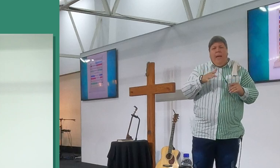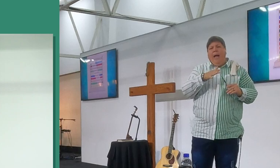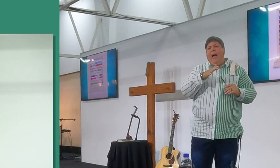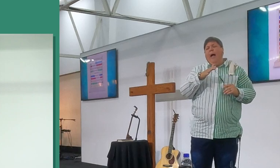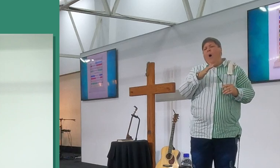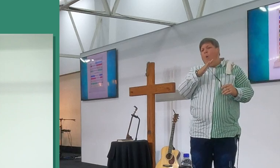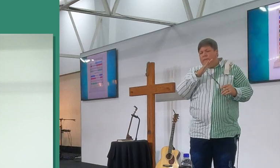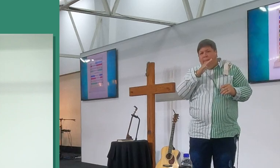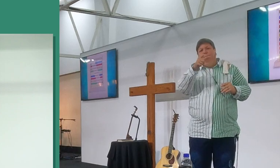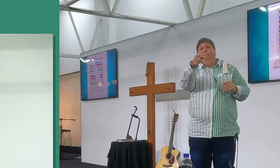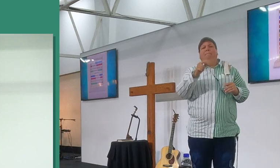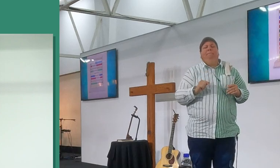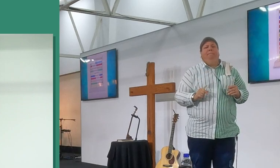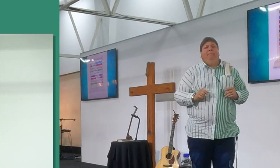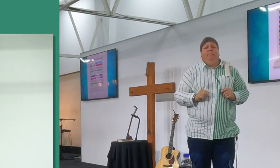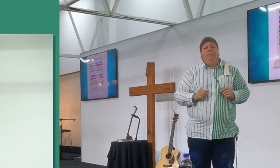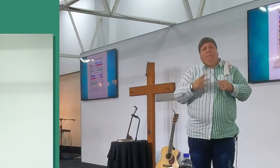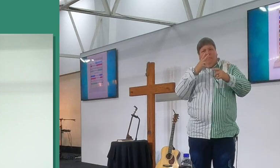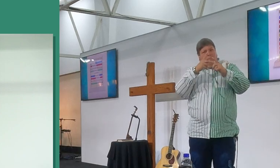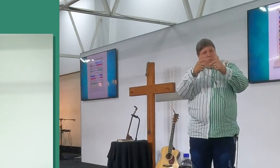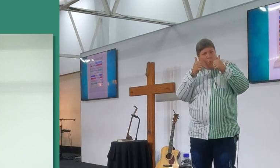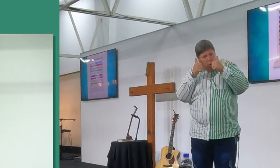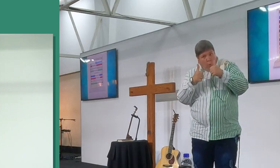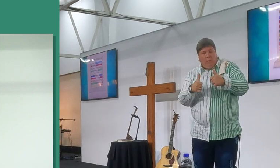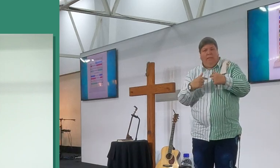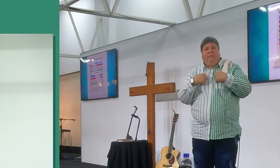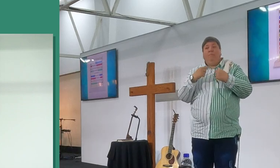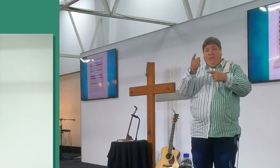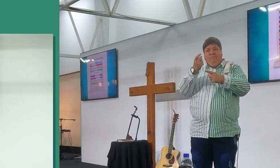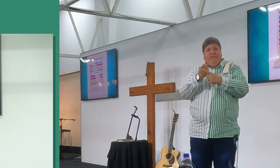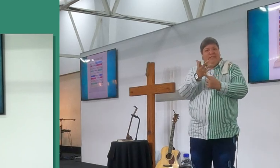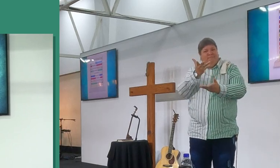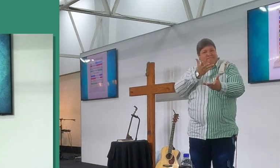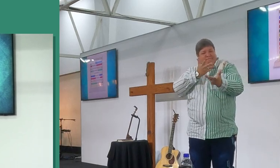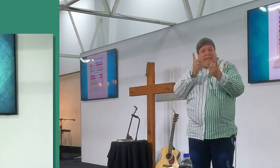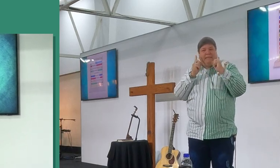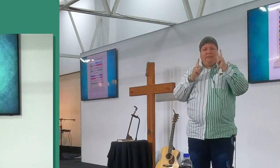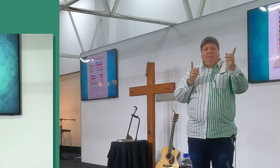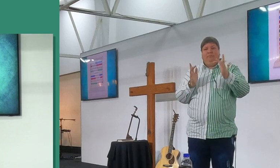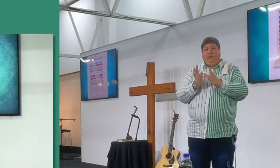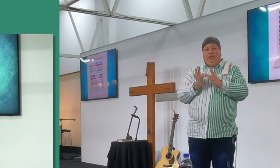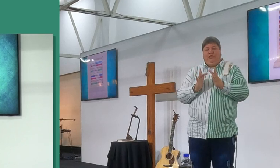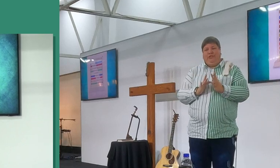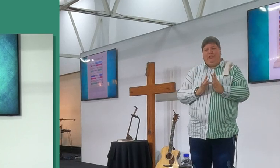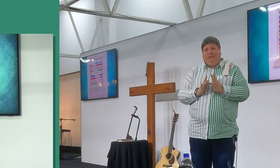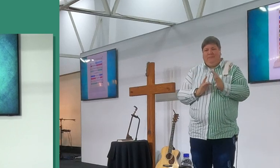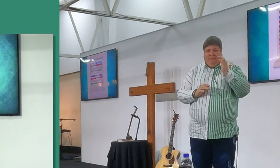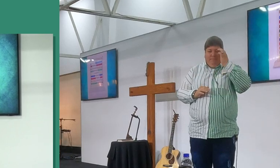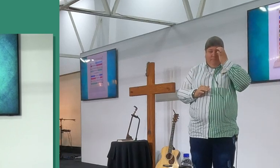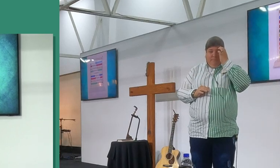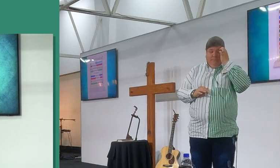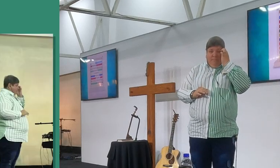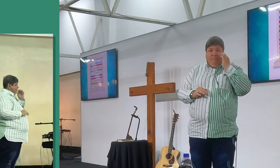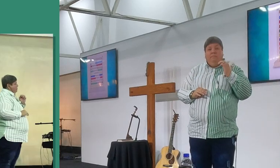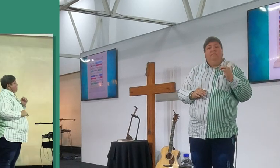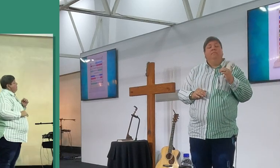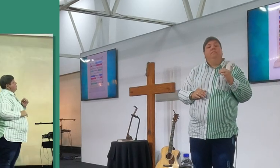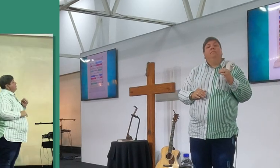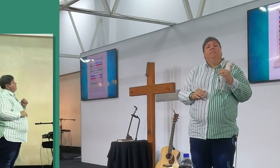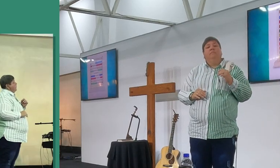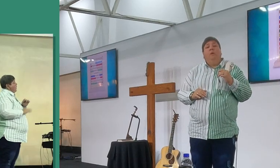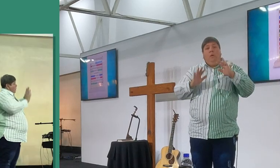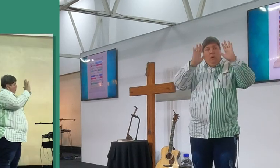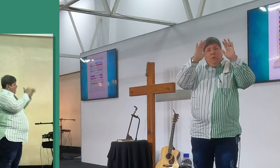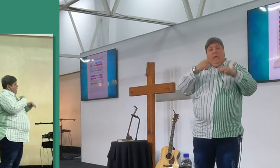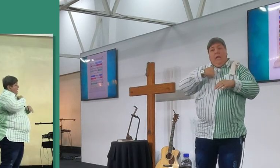dankie Heere, dankie, dankie vir dit, Heere, kyk net wat is die beste komend daar, en, en voordat jy self kan kraai, dan sê jy, wel, ek moet sê nie gaan